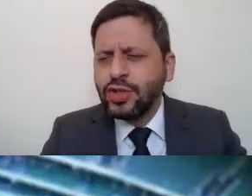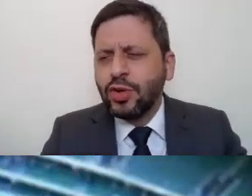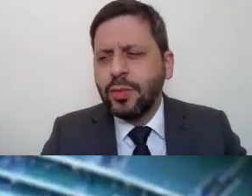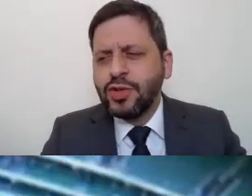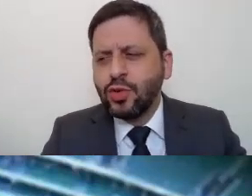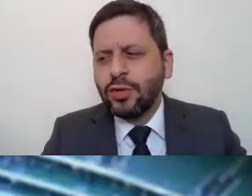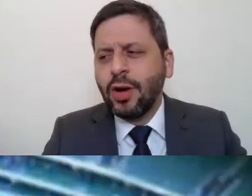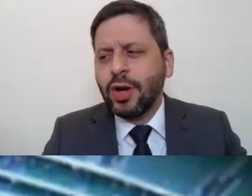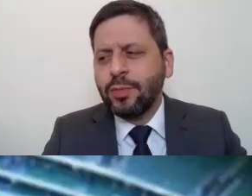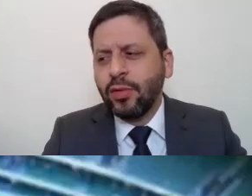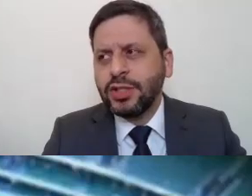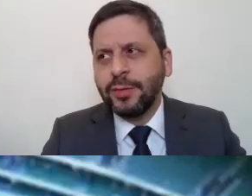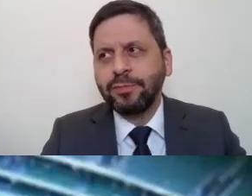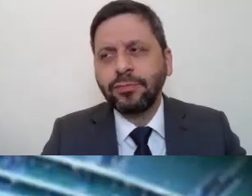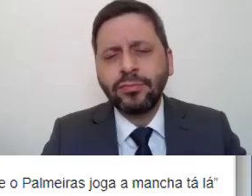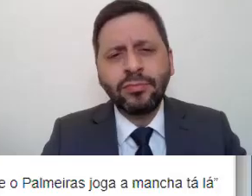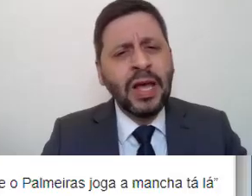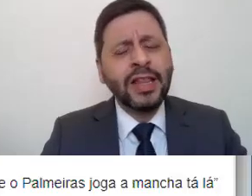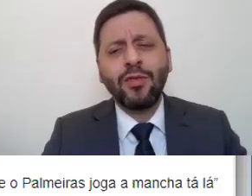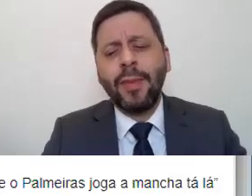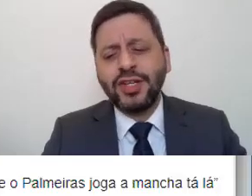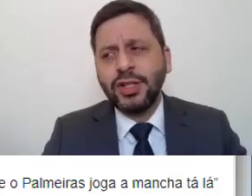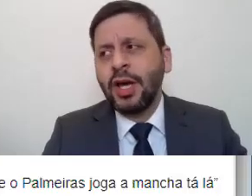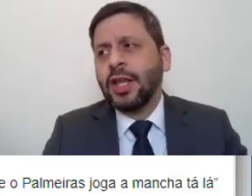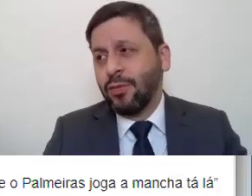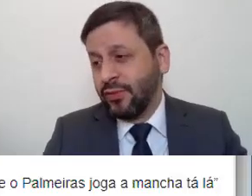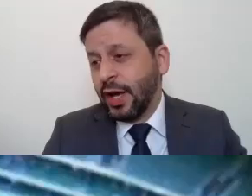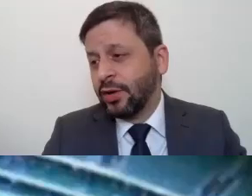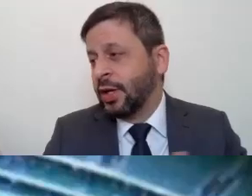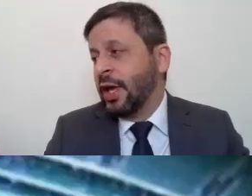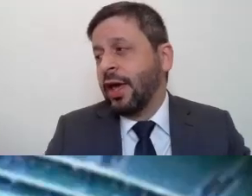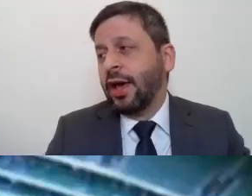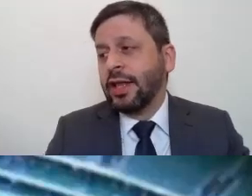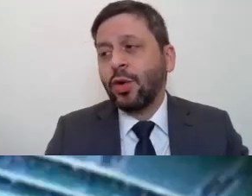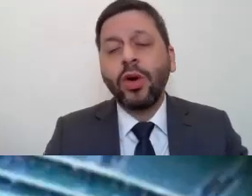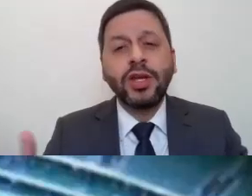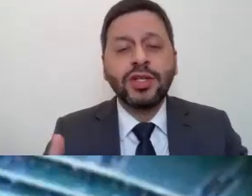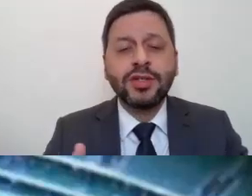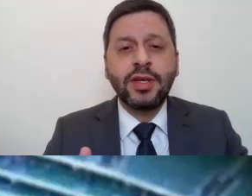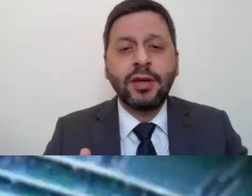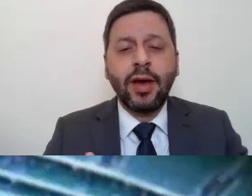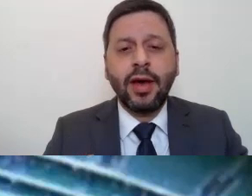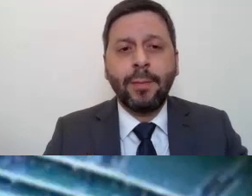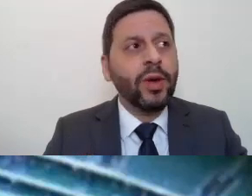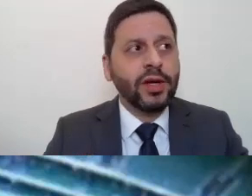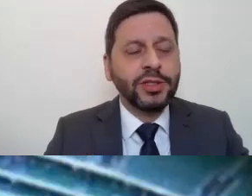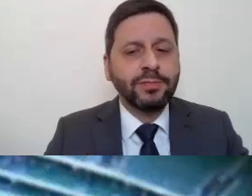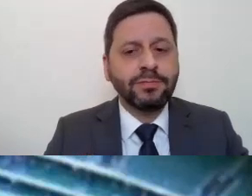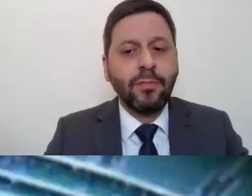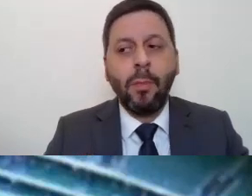início do ano de 2018 no Campeonato Paulista teve uma partida, teve uma final entre Corinthians e